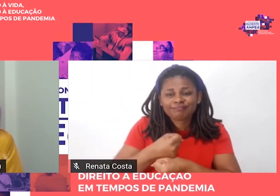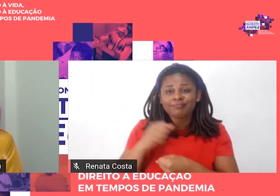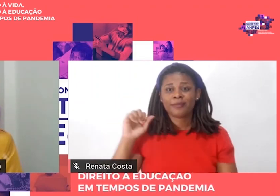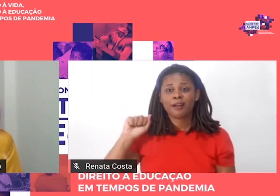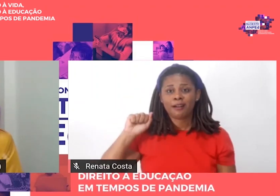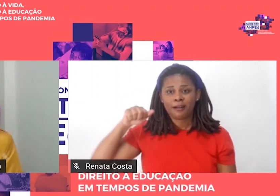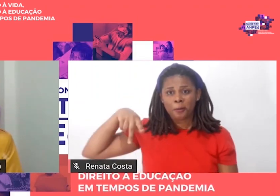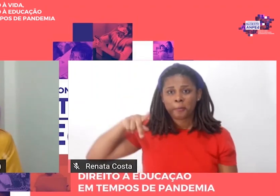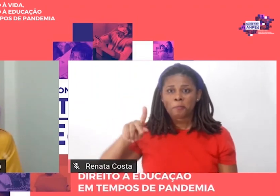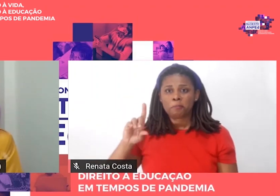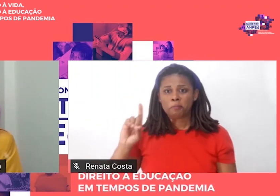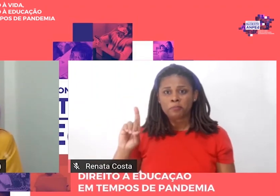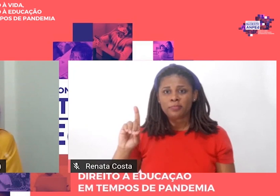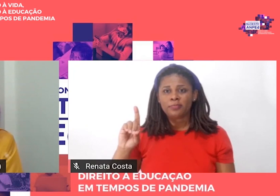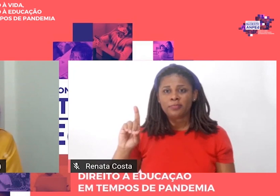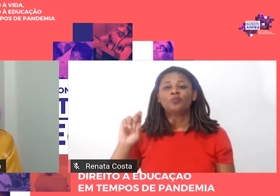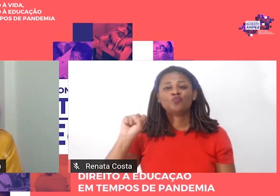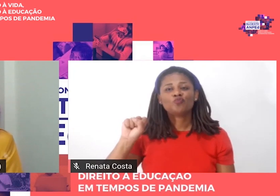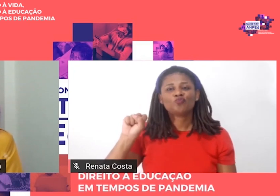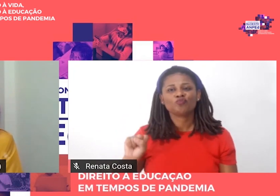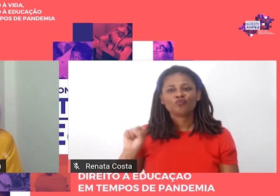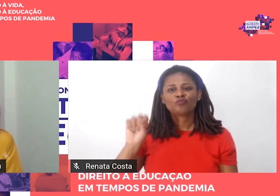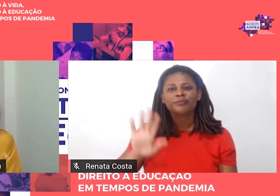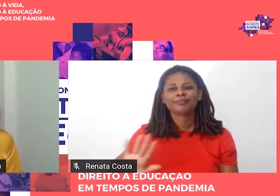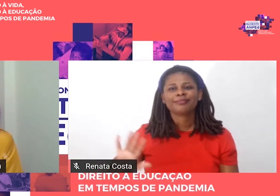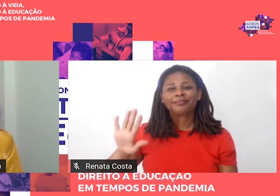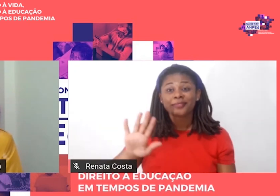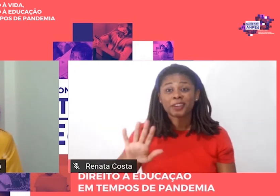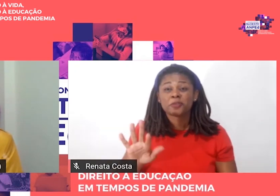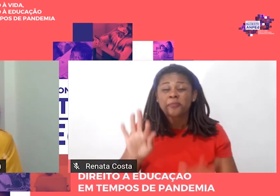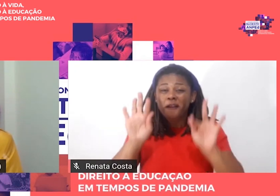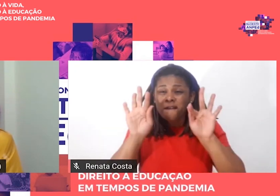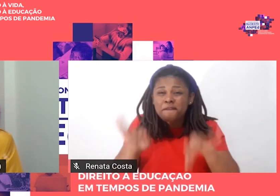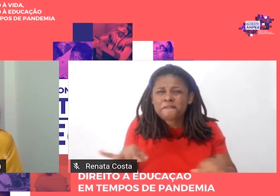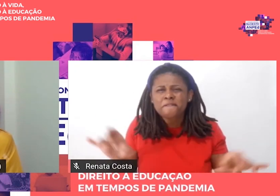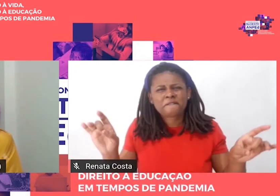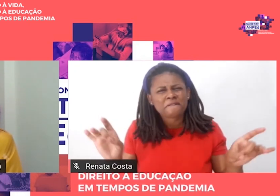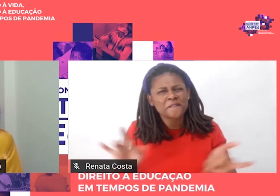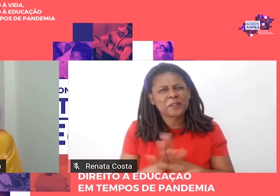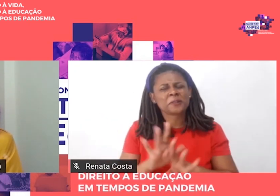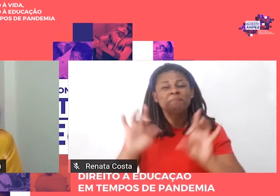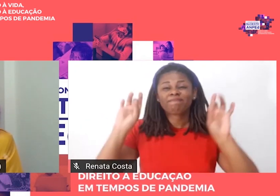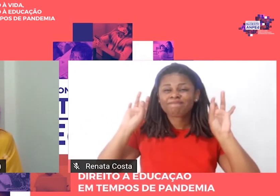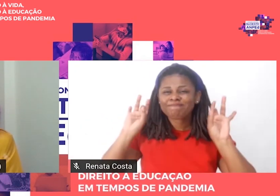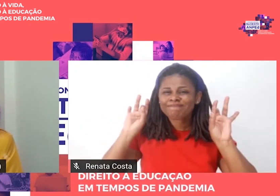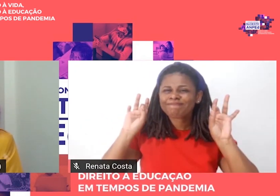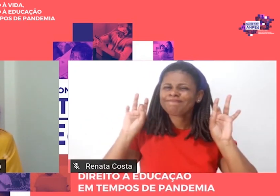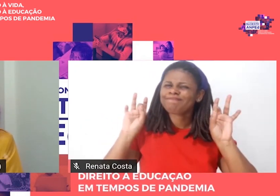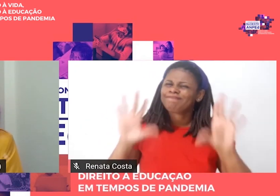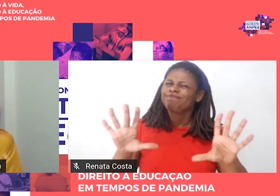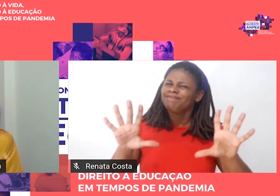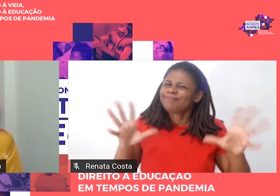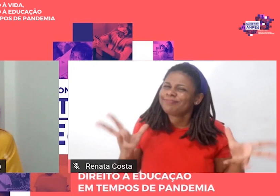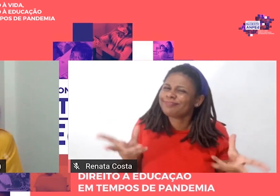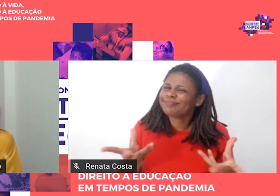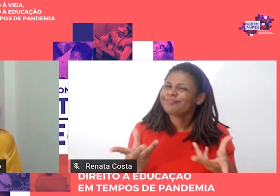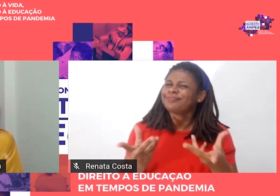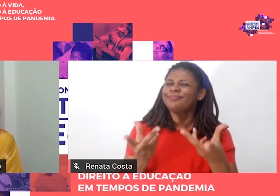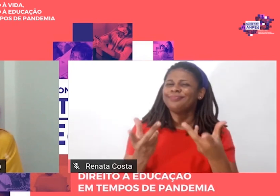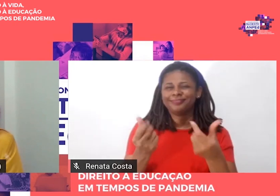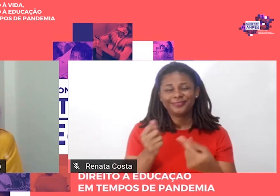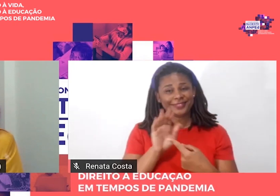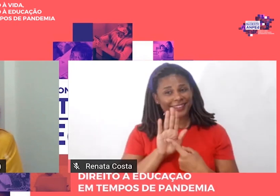gente se encerrar de uma maneira brilhante aqui brindando essa nossa obra